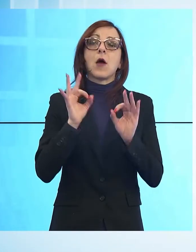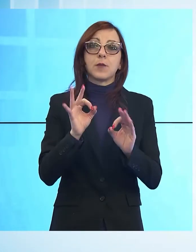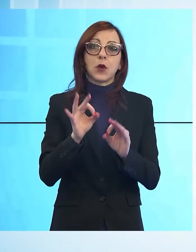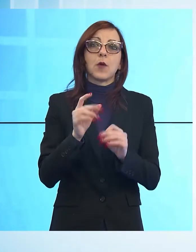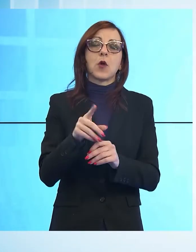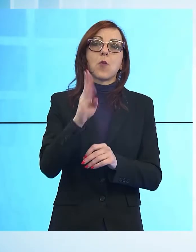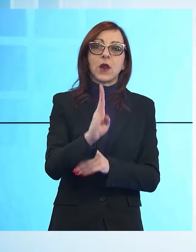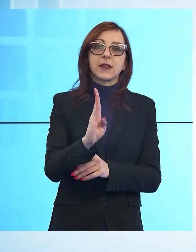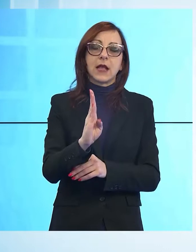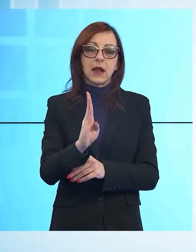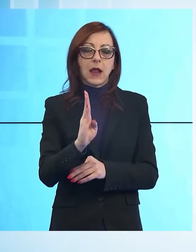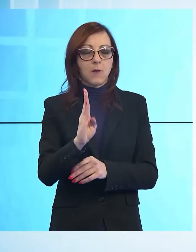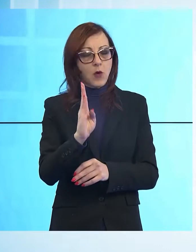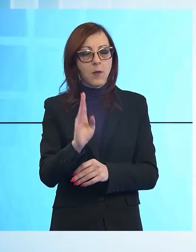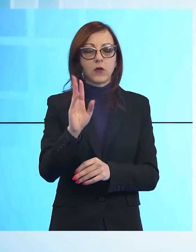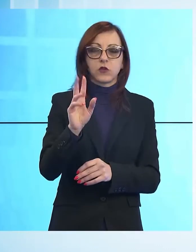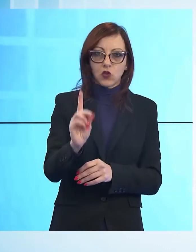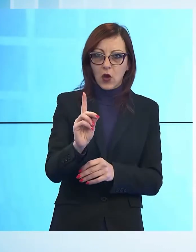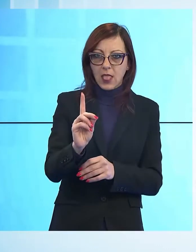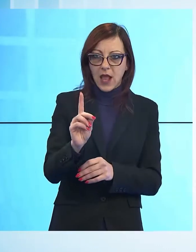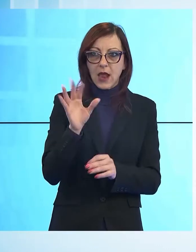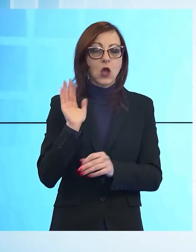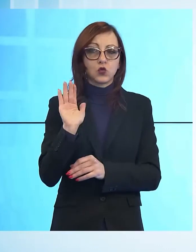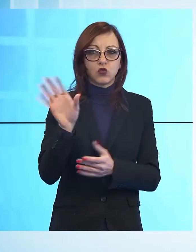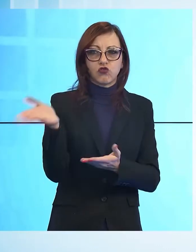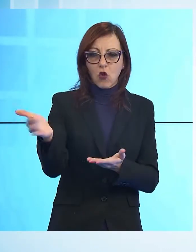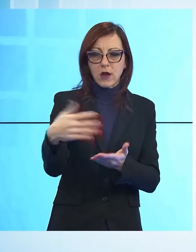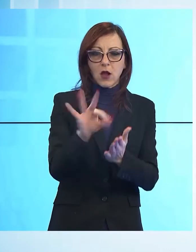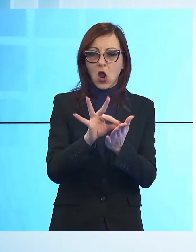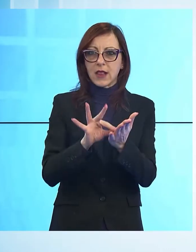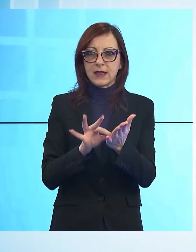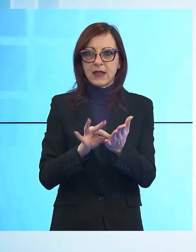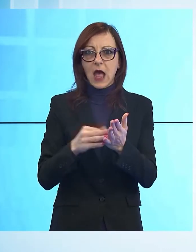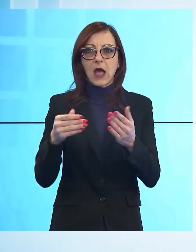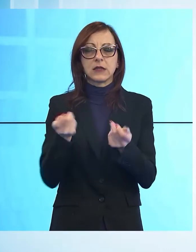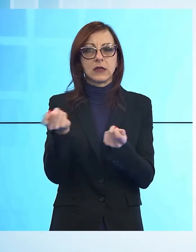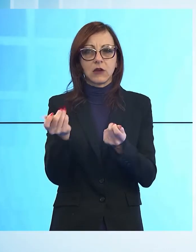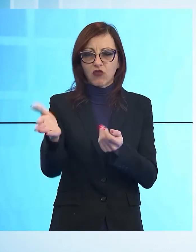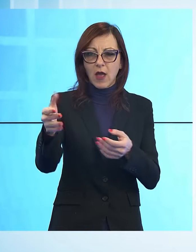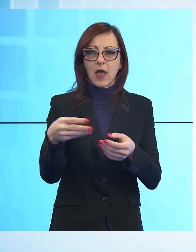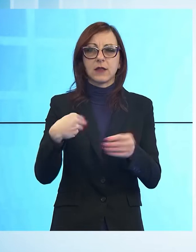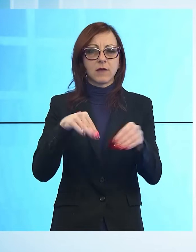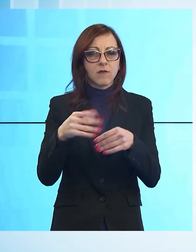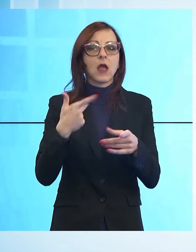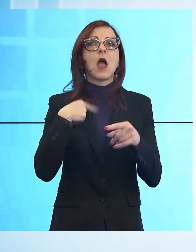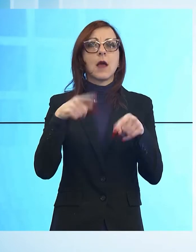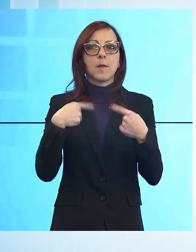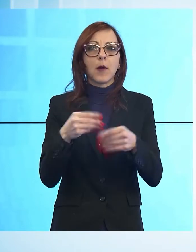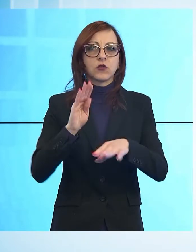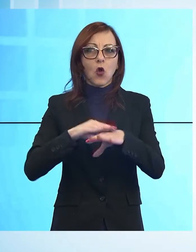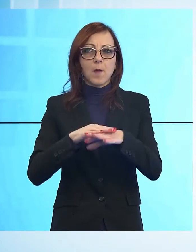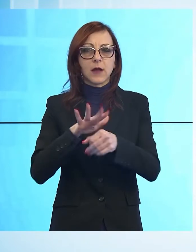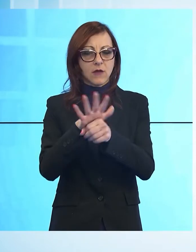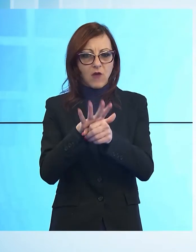Donatella Buonriposi, che raccoglie i report giornalieri dei dirigenti scolastici e tramite loro anche le istanze avanzate dalle famiglie.